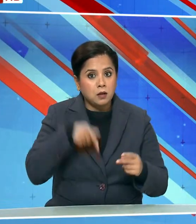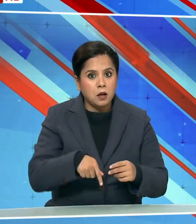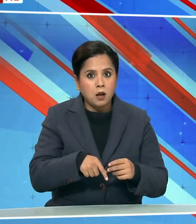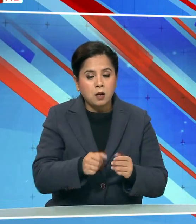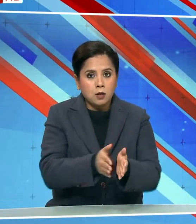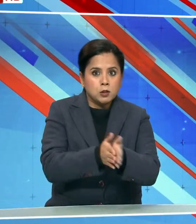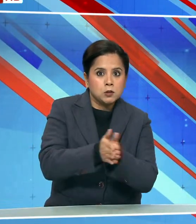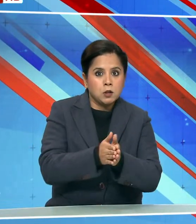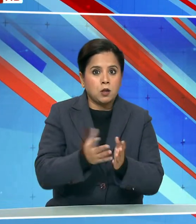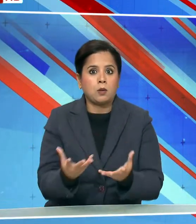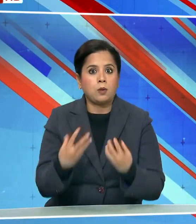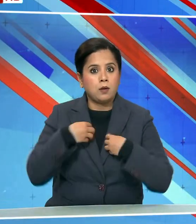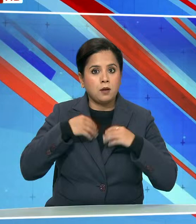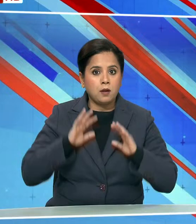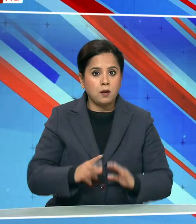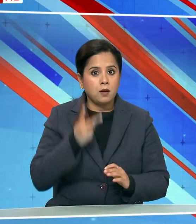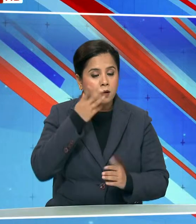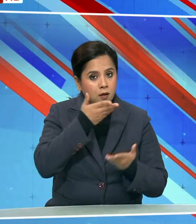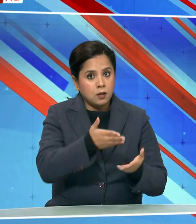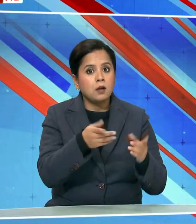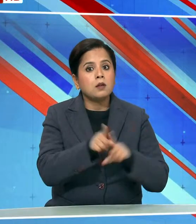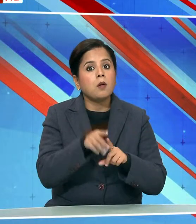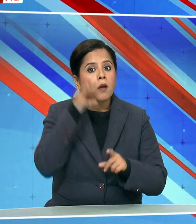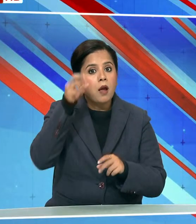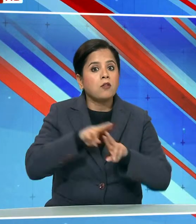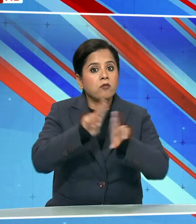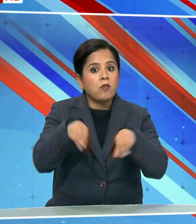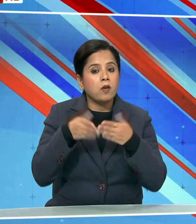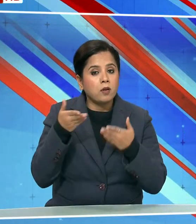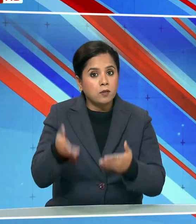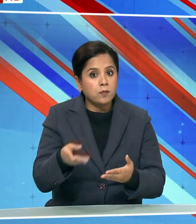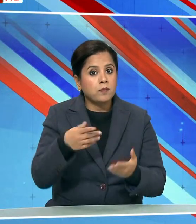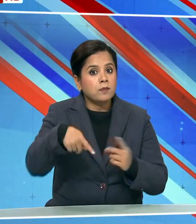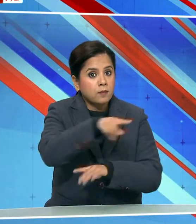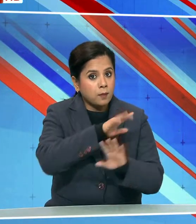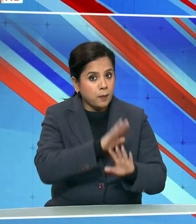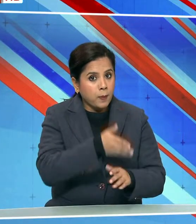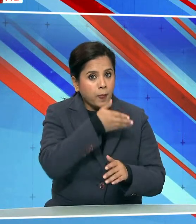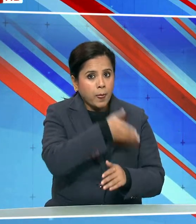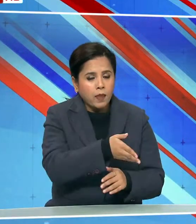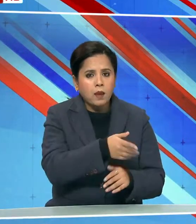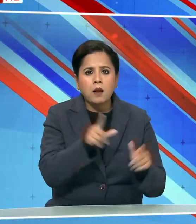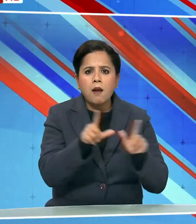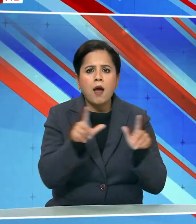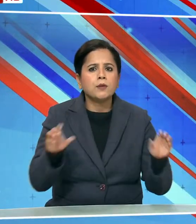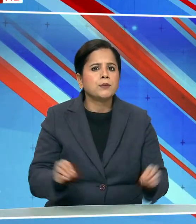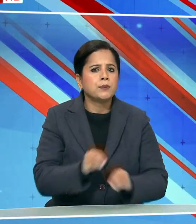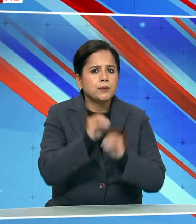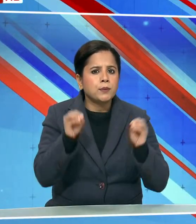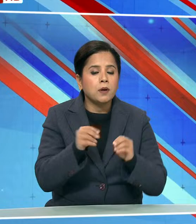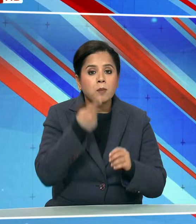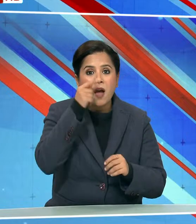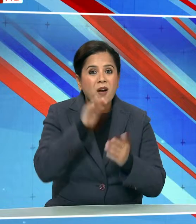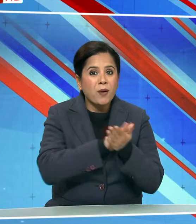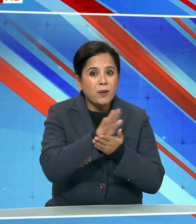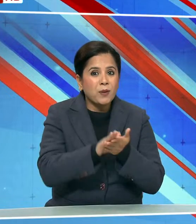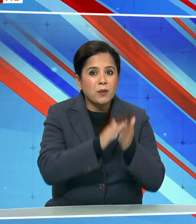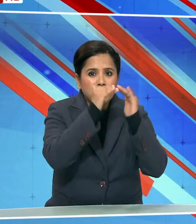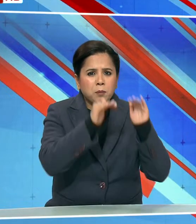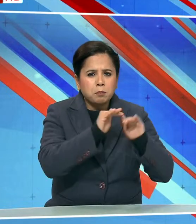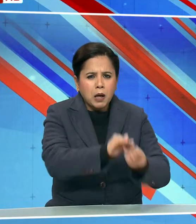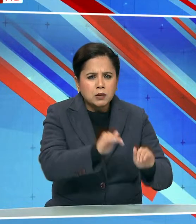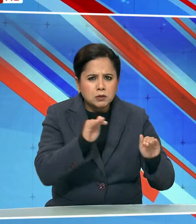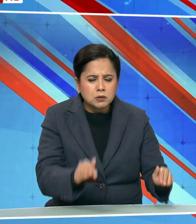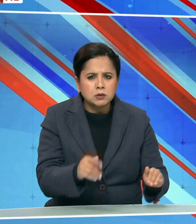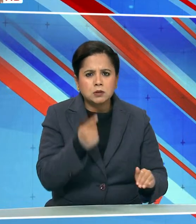उर्जा ग्रहन करते थे वही गांधी परिवार द्वारा चलाए जा रहे वगेर लाइसेंस के अनात आश्रम में किशोर